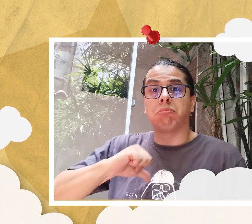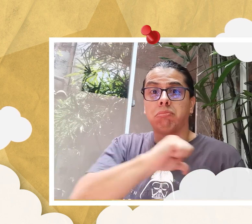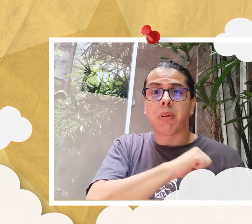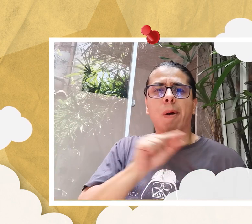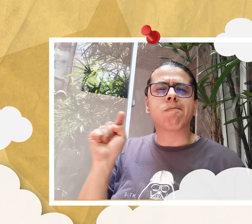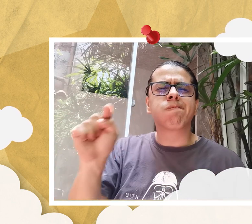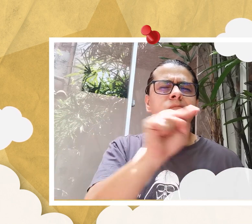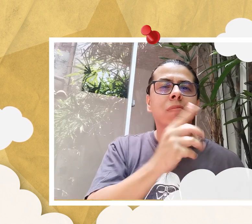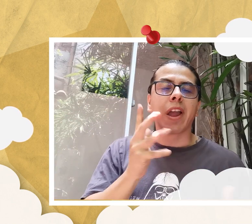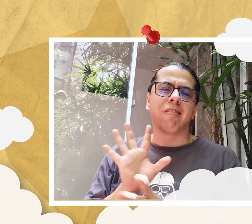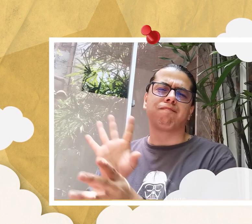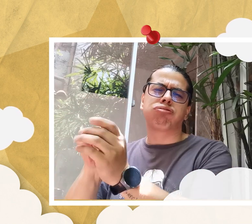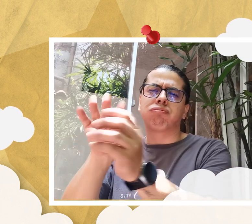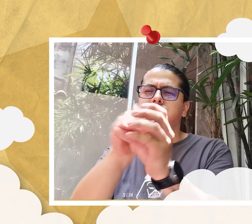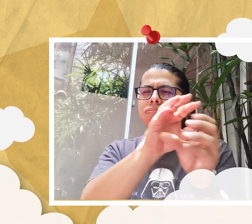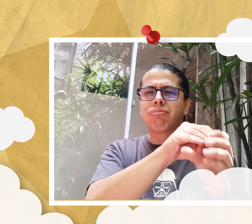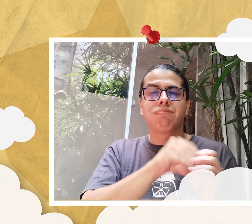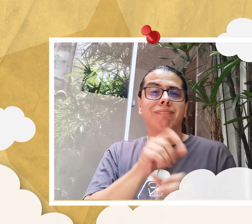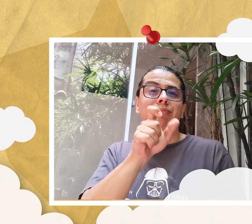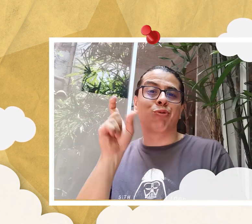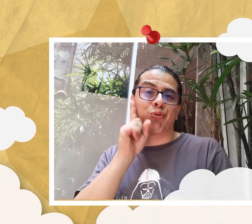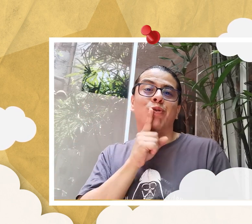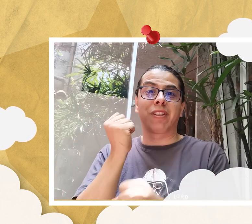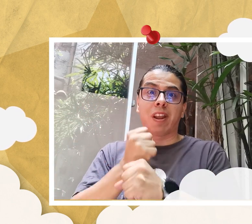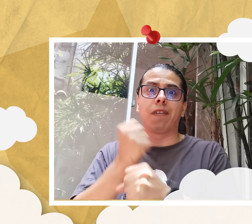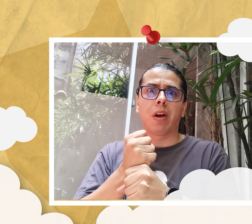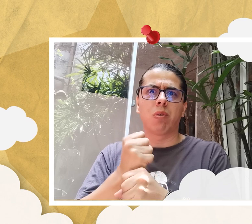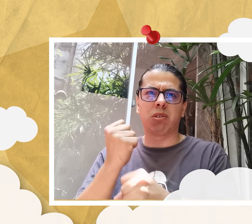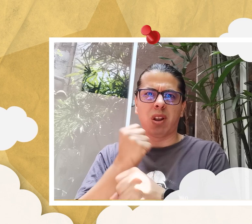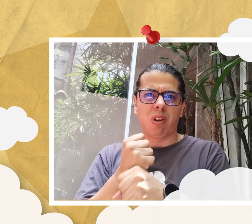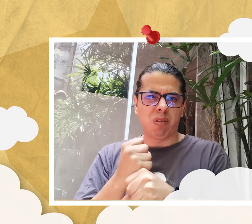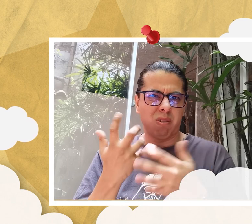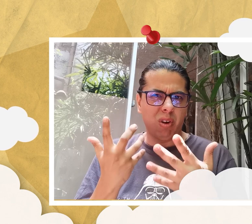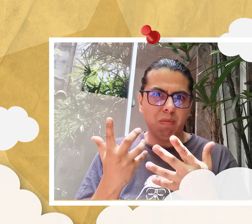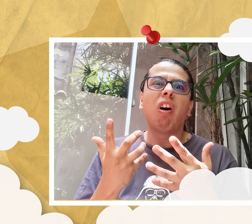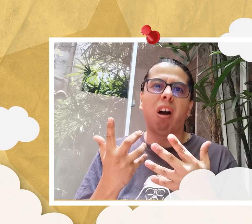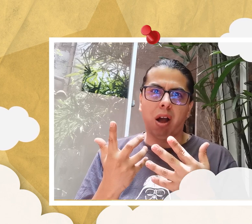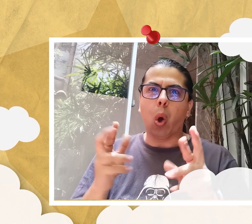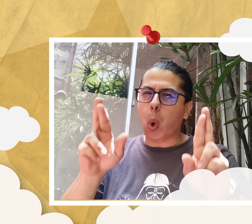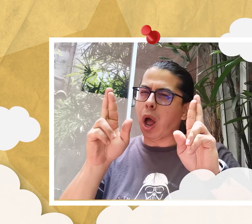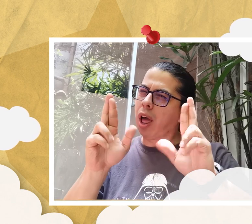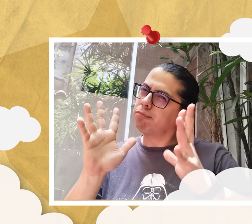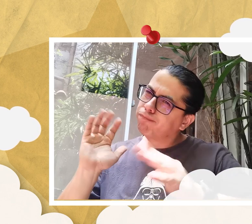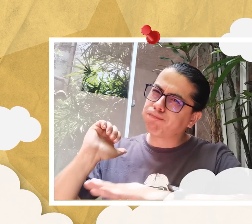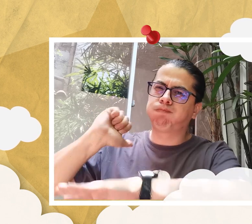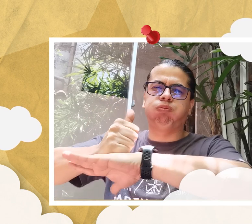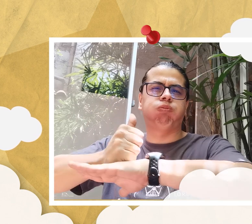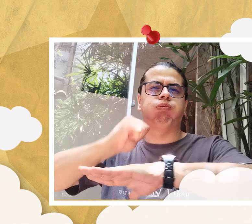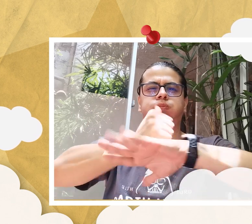laboralmente a personas sordas. Ojalá que puedan ocupar cargos gerenciales y directivos. Que los líderes sordos sean quienes